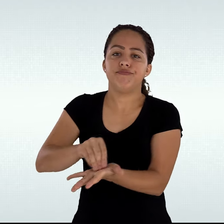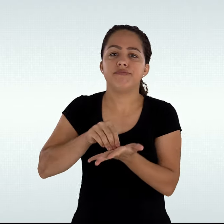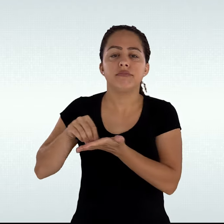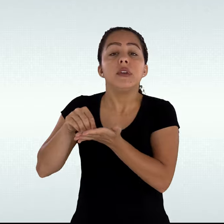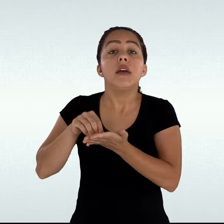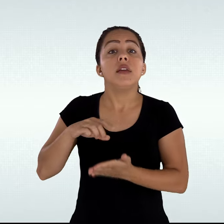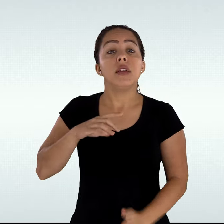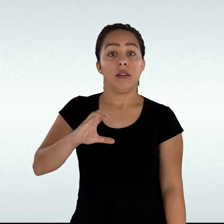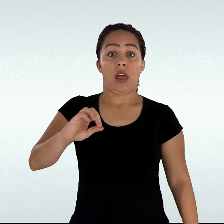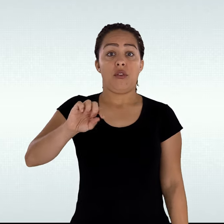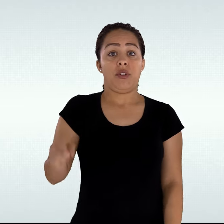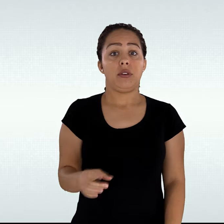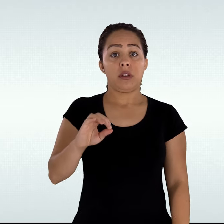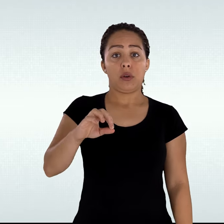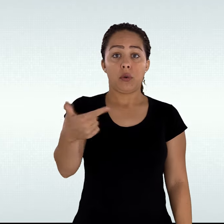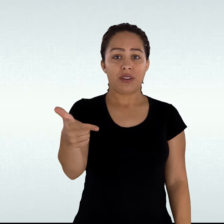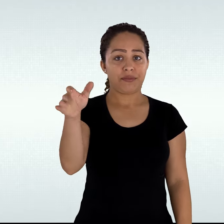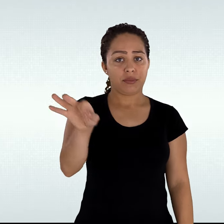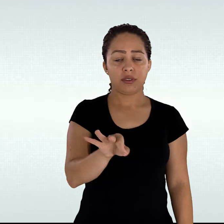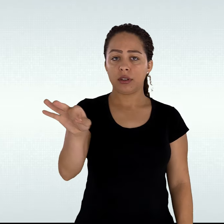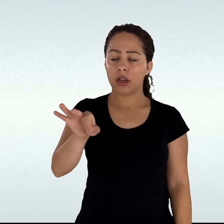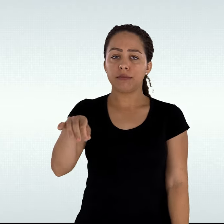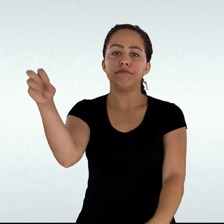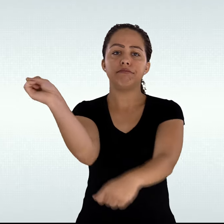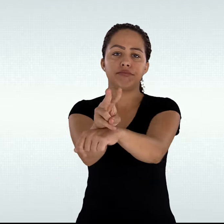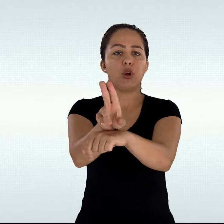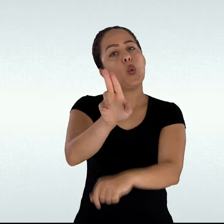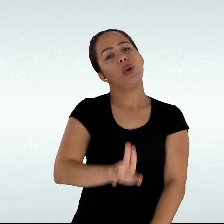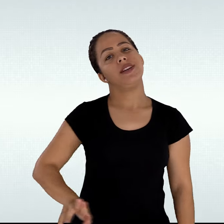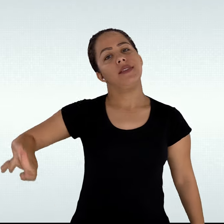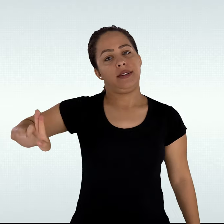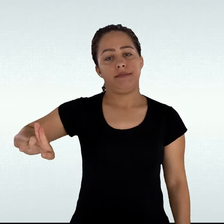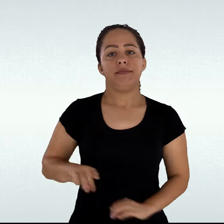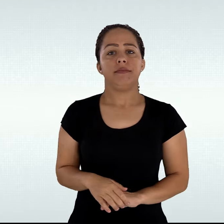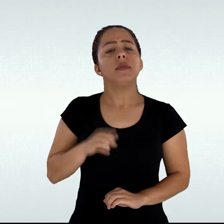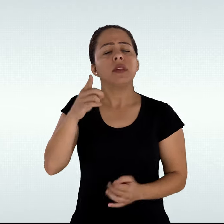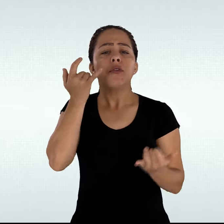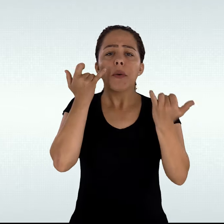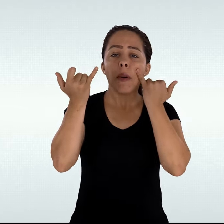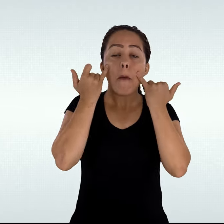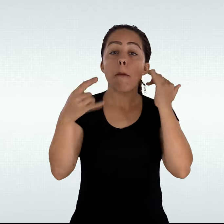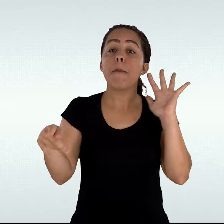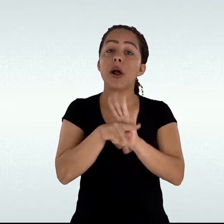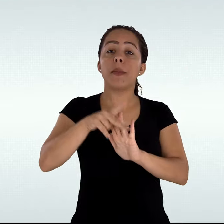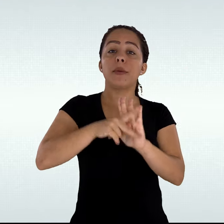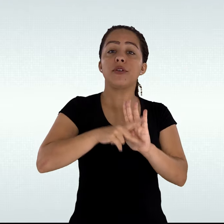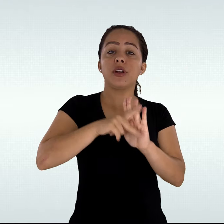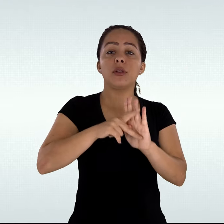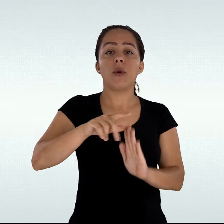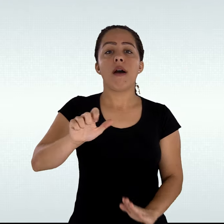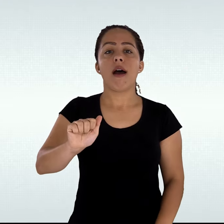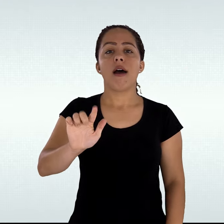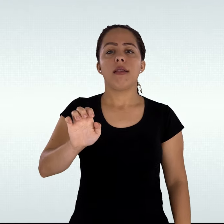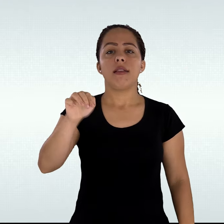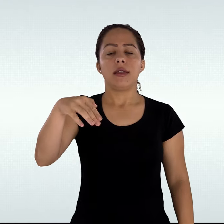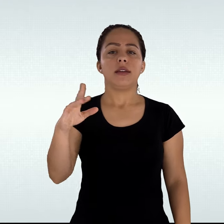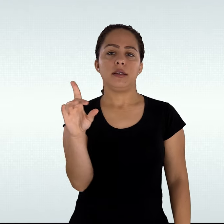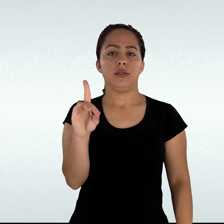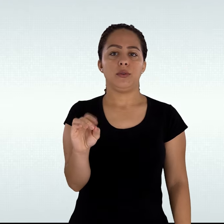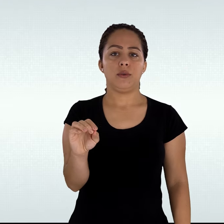% chegam à universidade. Dados do projeto Além do Arco-Íris barra Afro-Reg, que